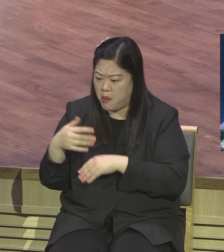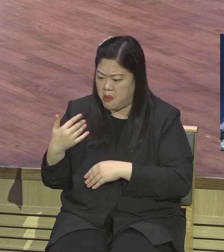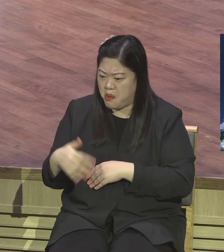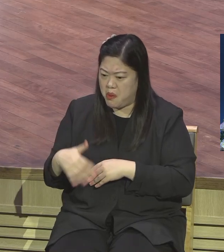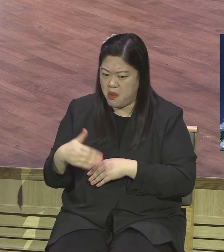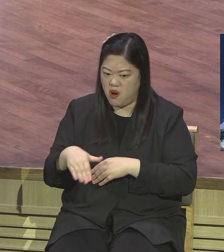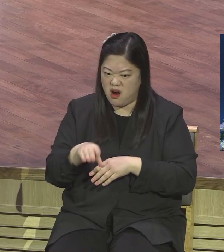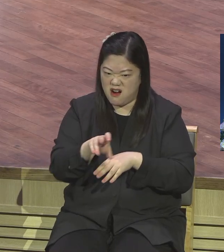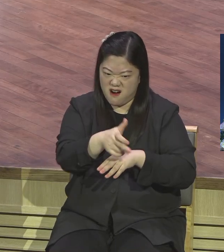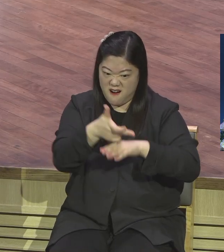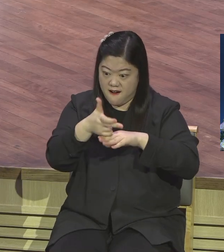차 은혜가